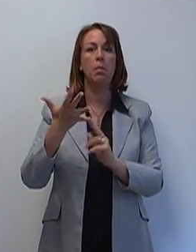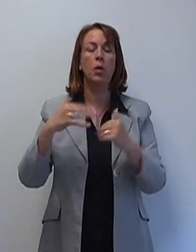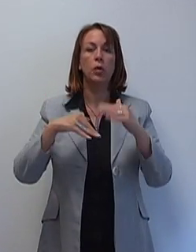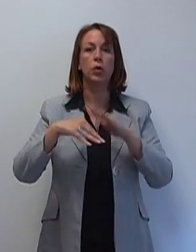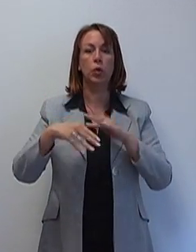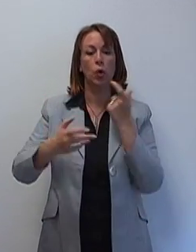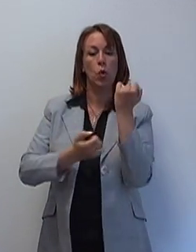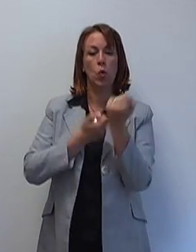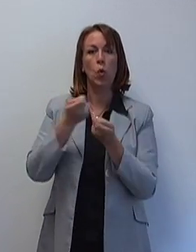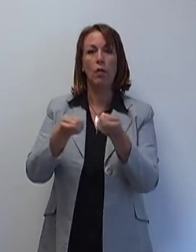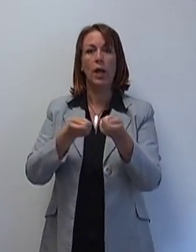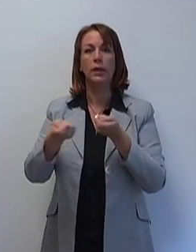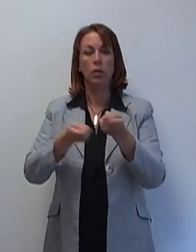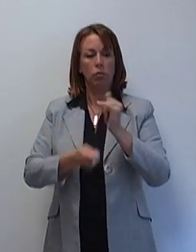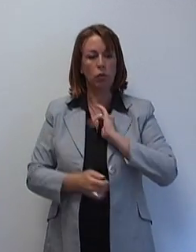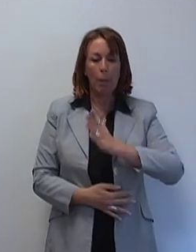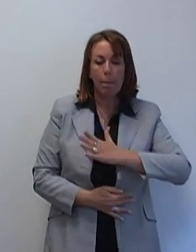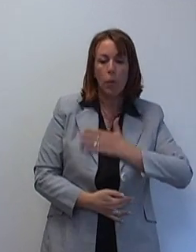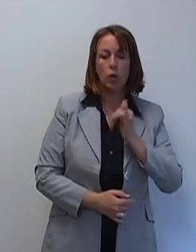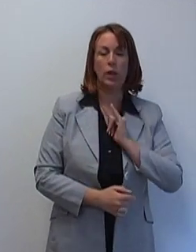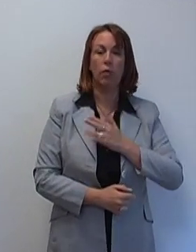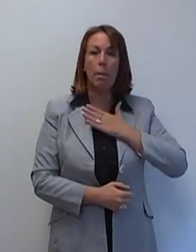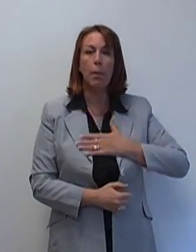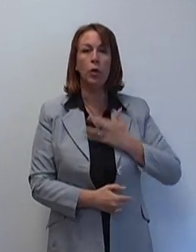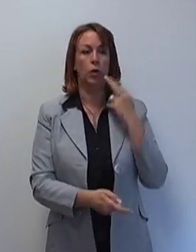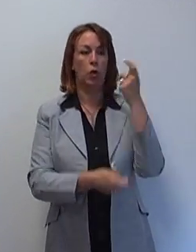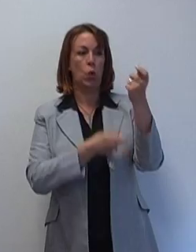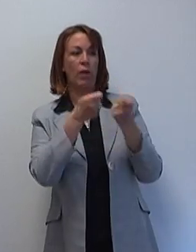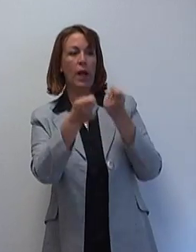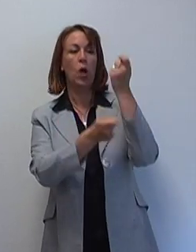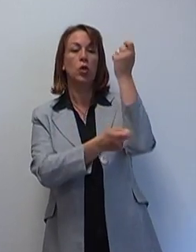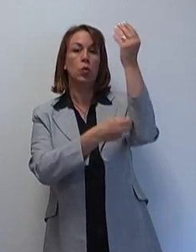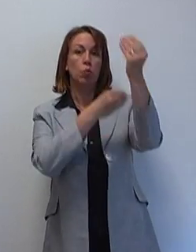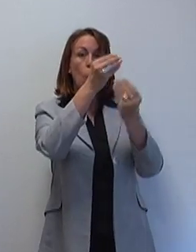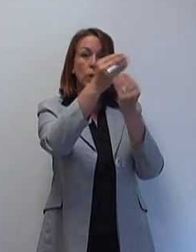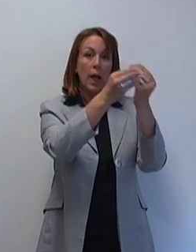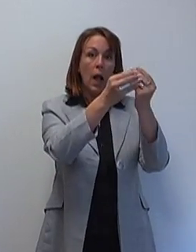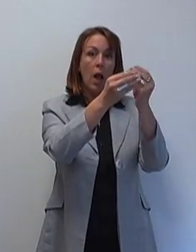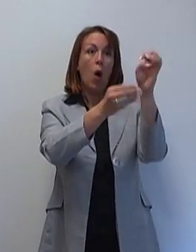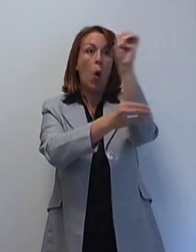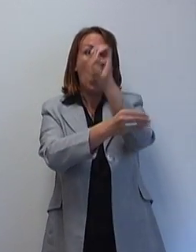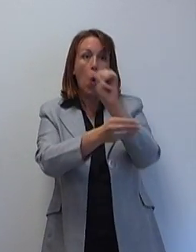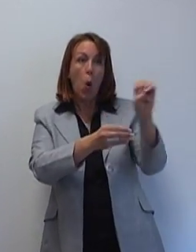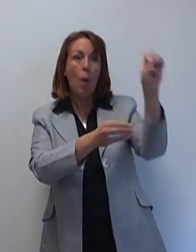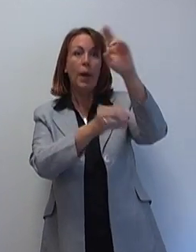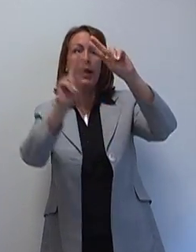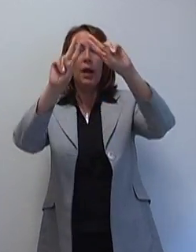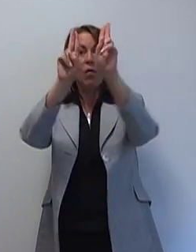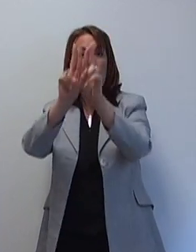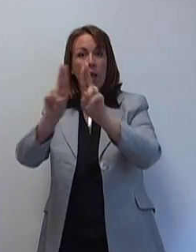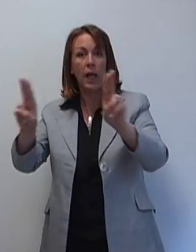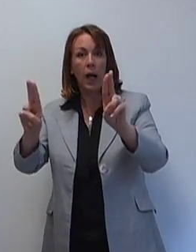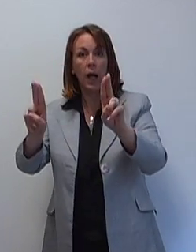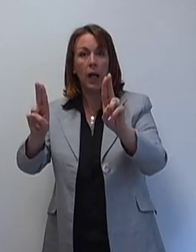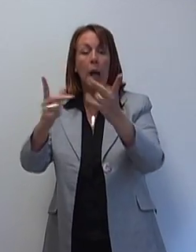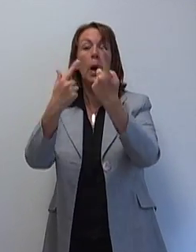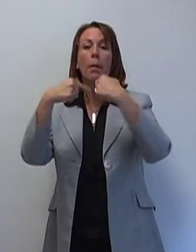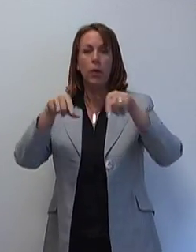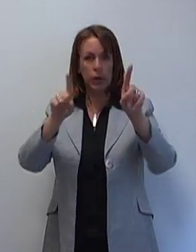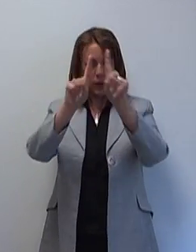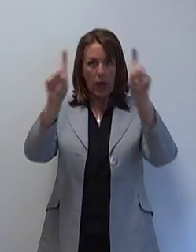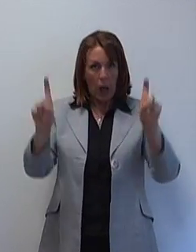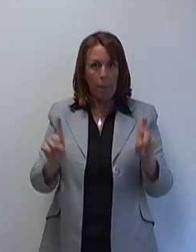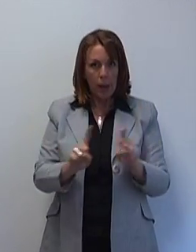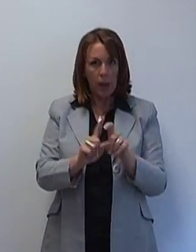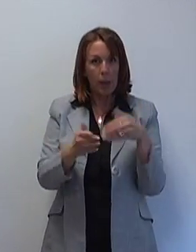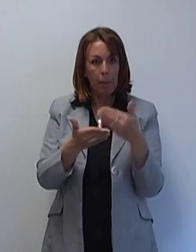dernière révolution, c'est la révolution de la gouvernance, parce qu'on a besoin d'avoir une gouvernance mondiale, d'une gouvernance européenne fédérale forte. On a besoin